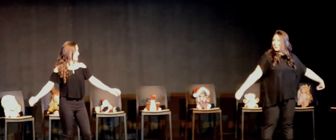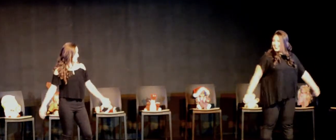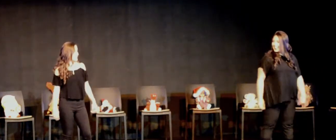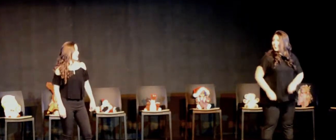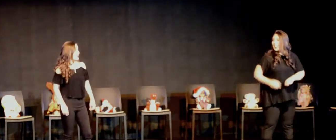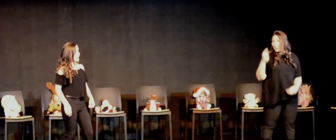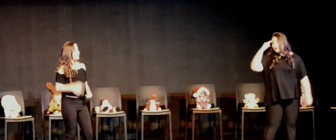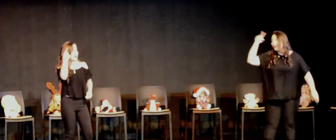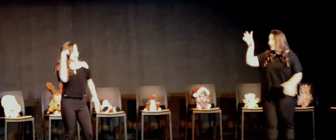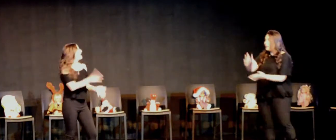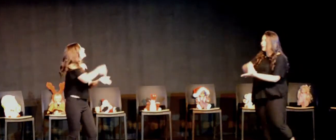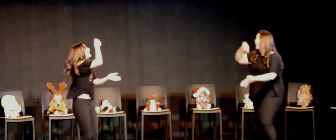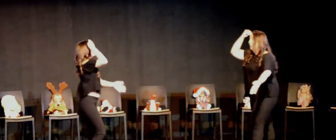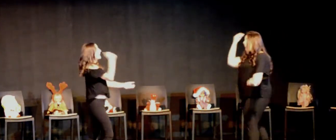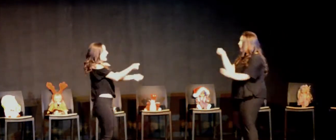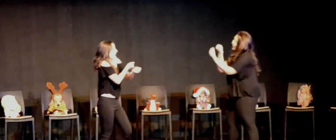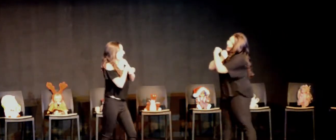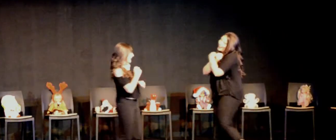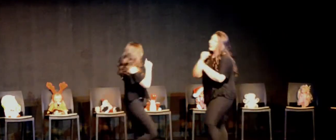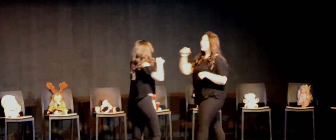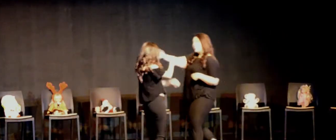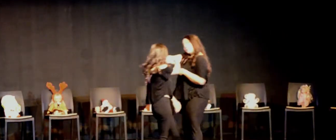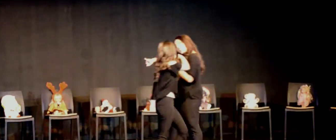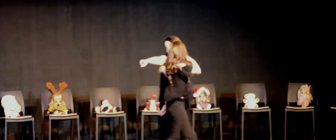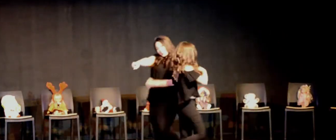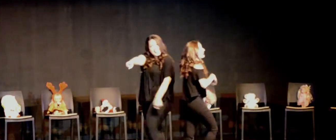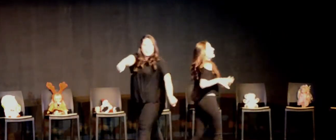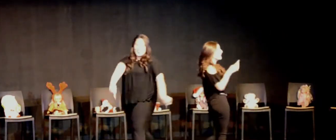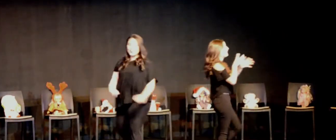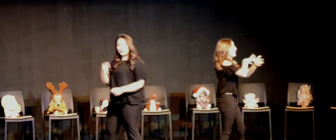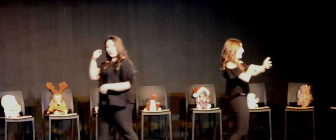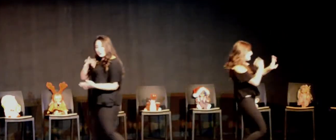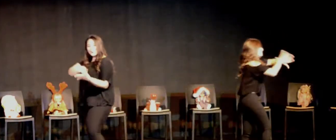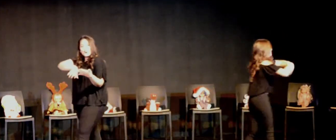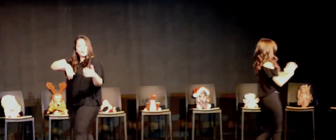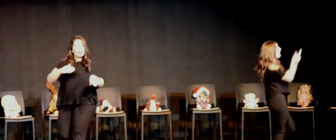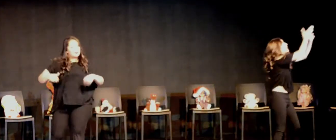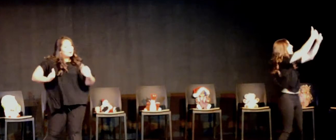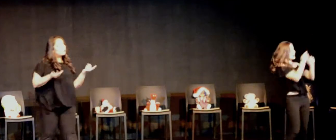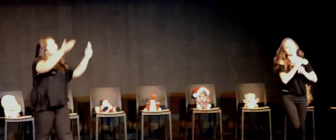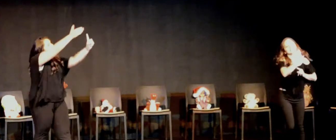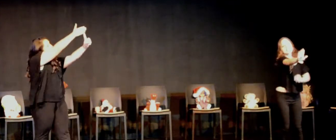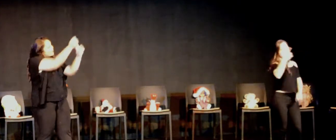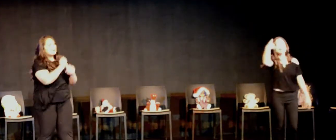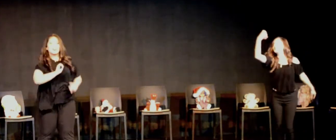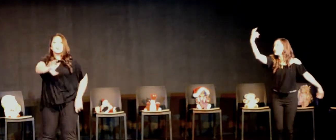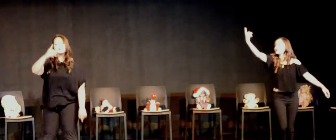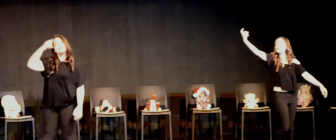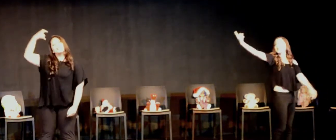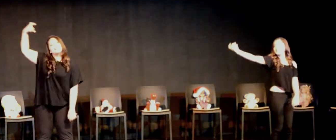Para aprender a quererte Voy a estudiar como se cumplen tus sueños